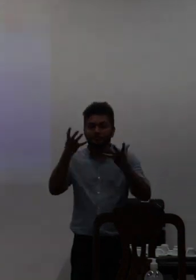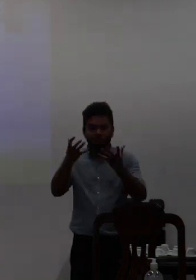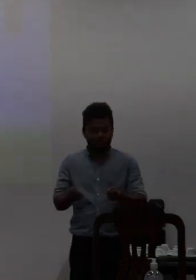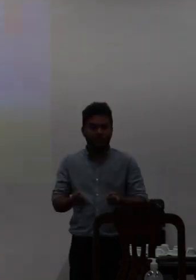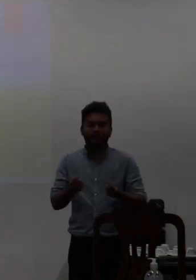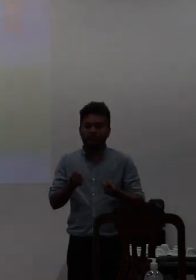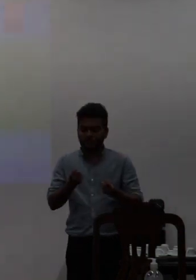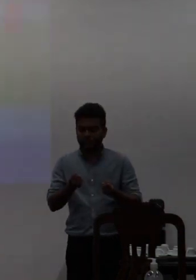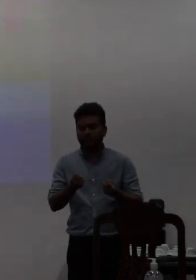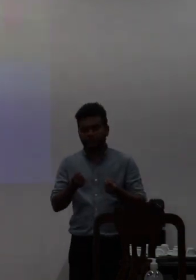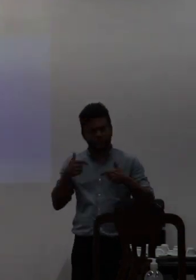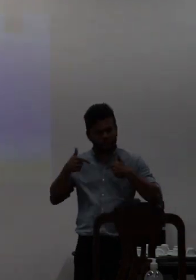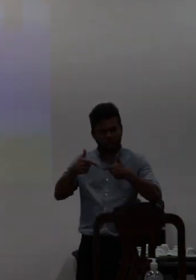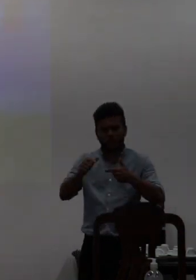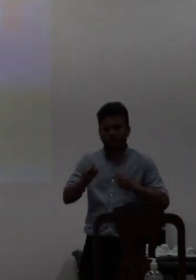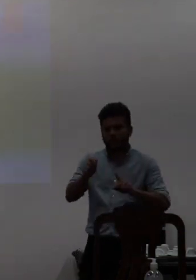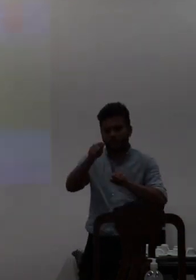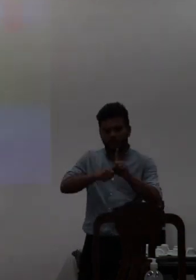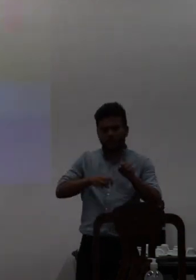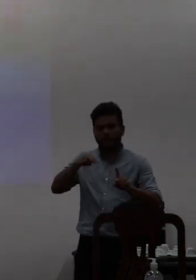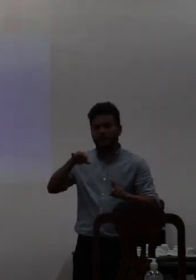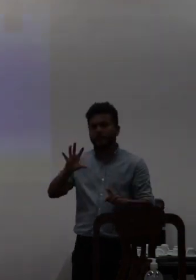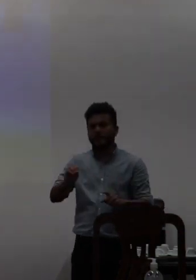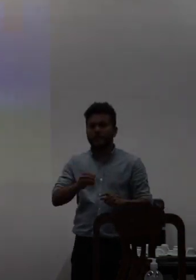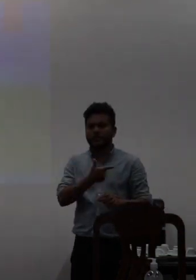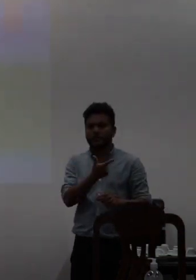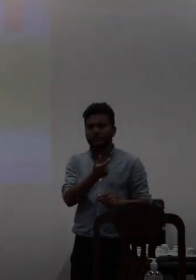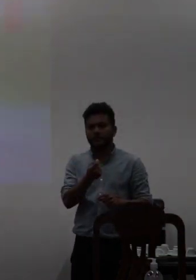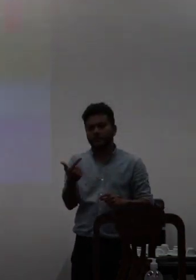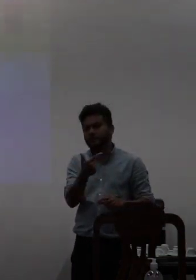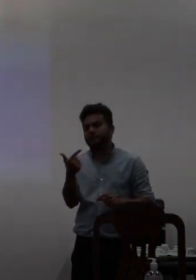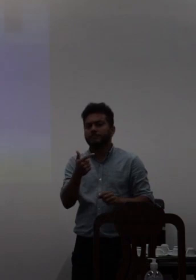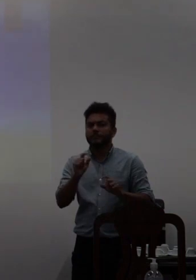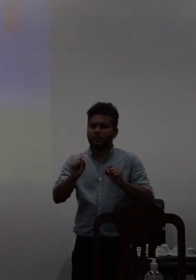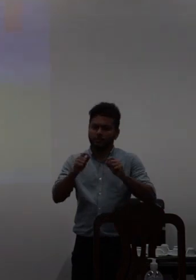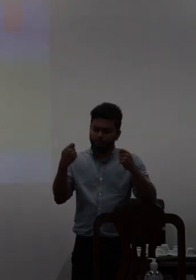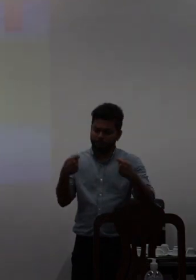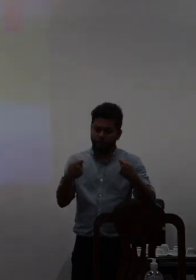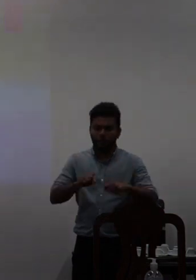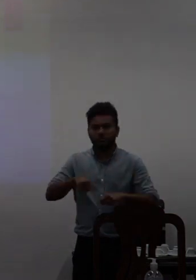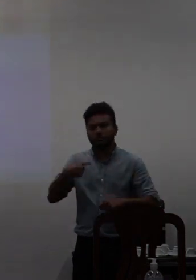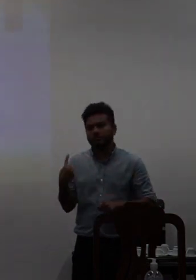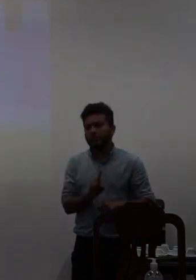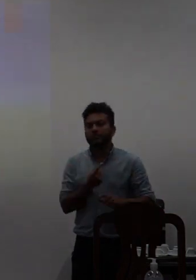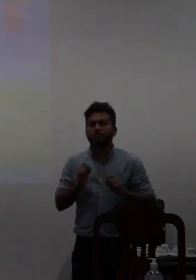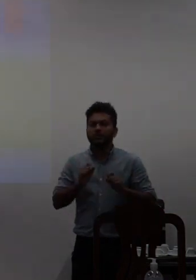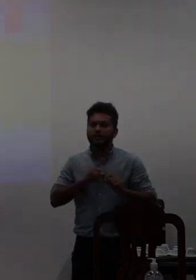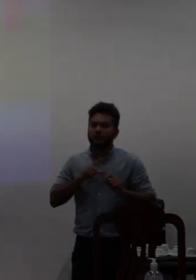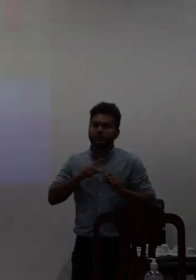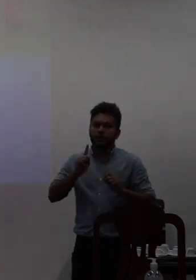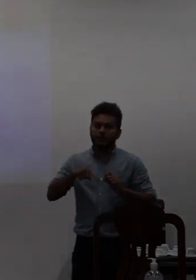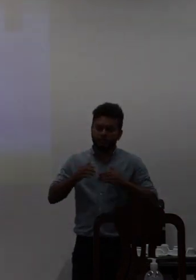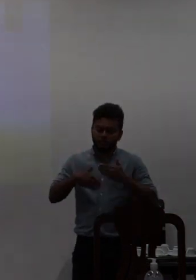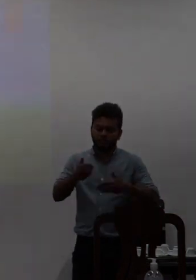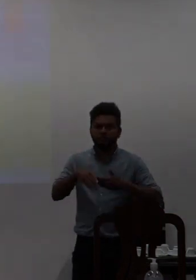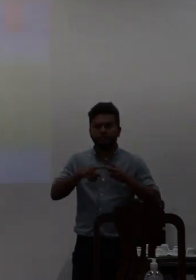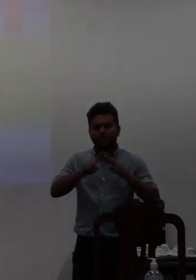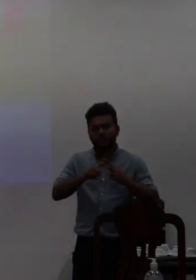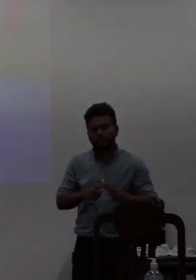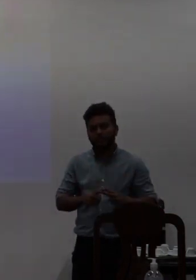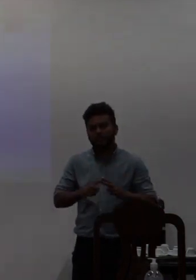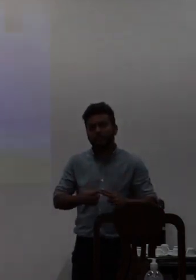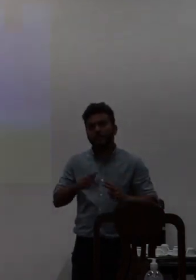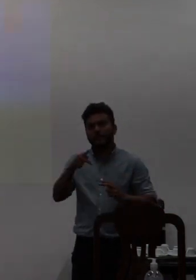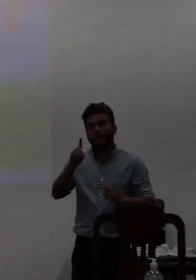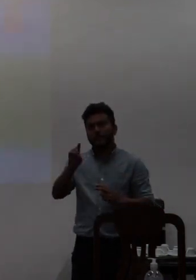e foi no mês de maio de 2022 foi demandado para a gente que esse processo de revisão ele